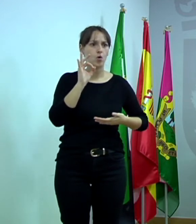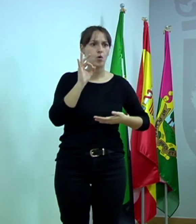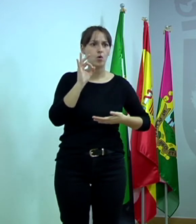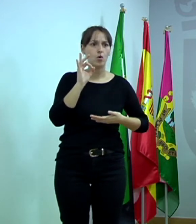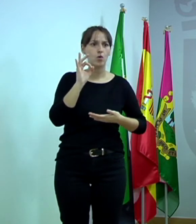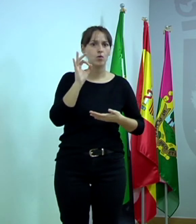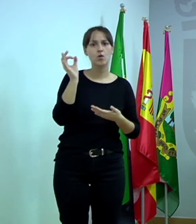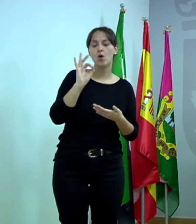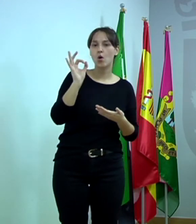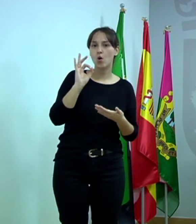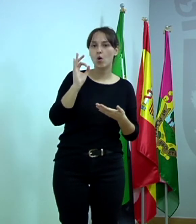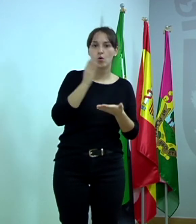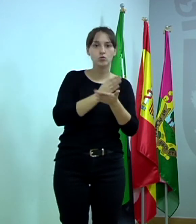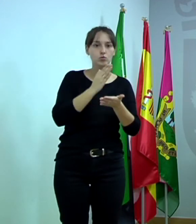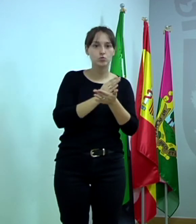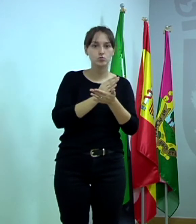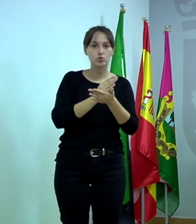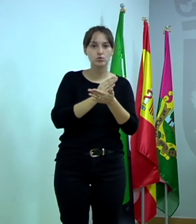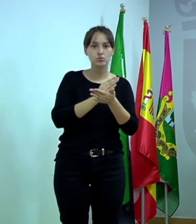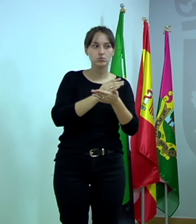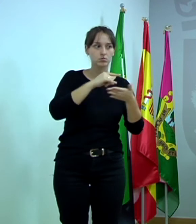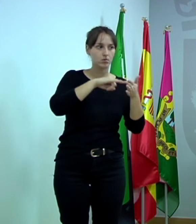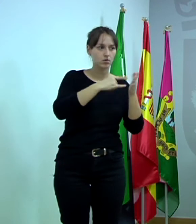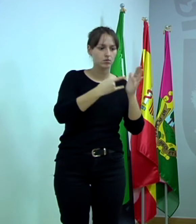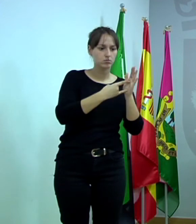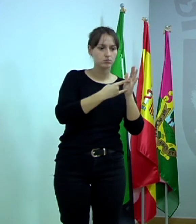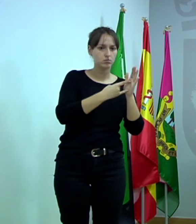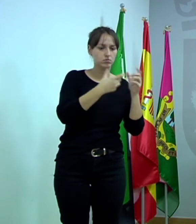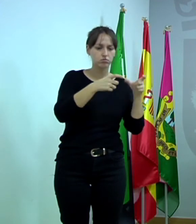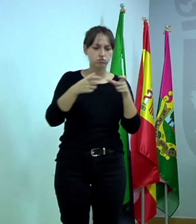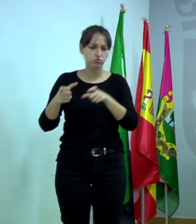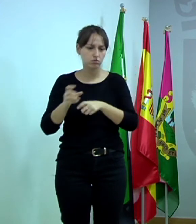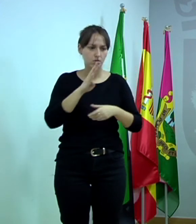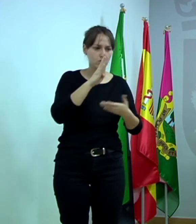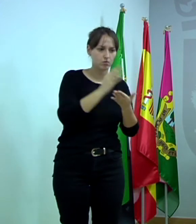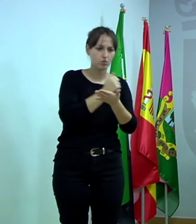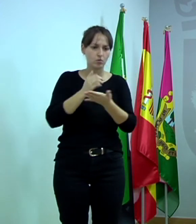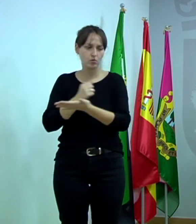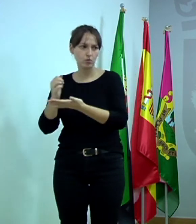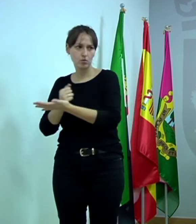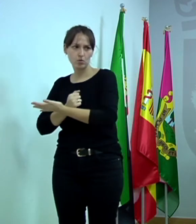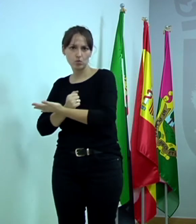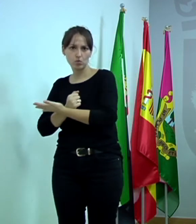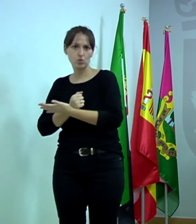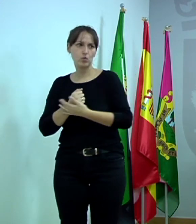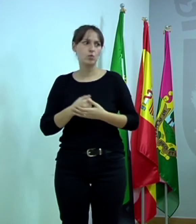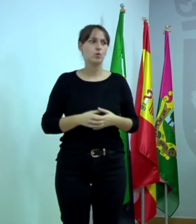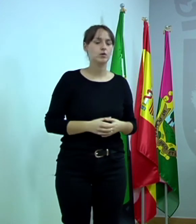para obtener esa certificación? ¿Valios ejes? No, no, no. ¿Y cuál es